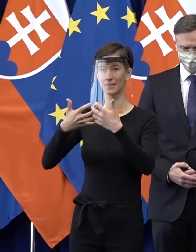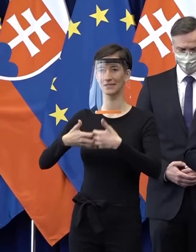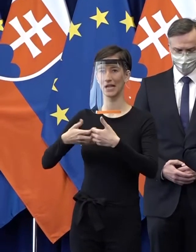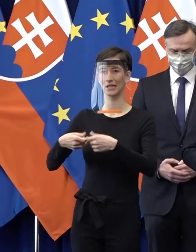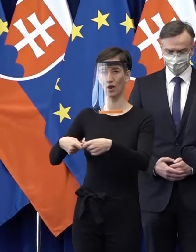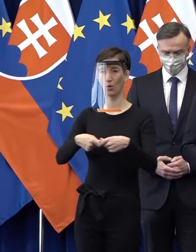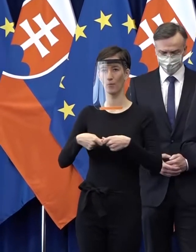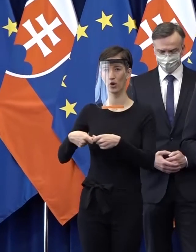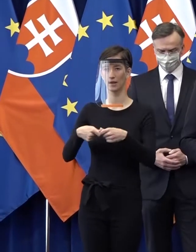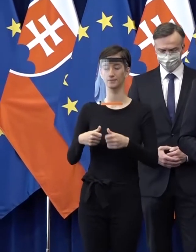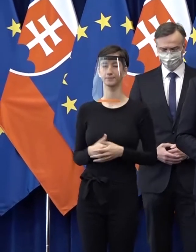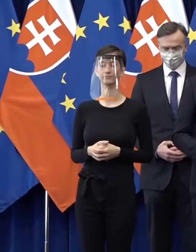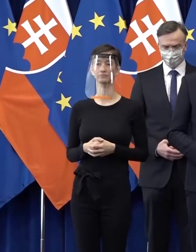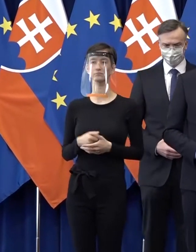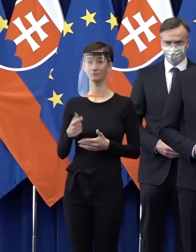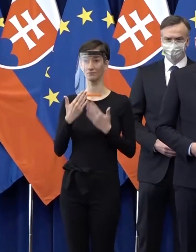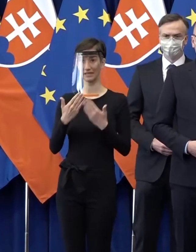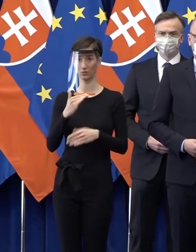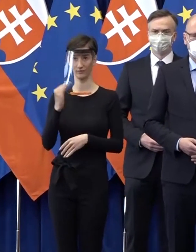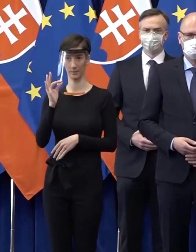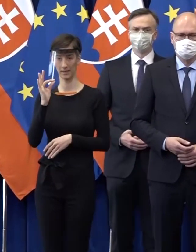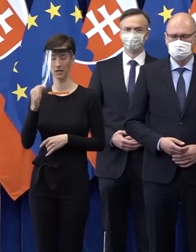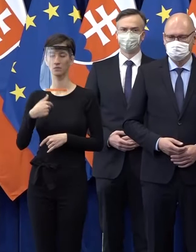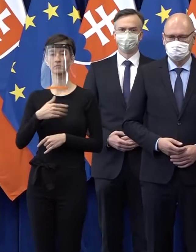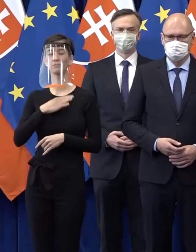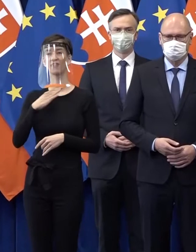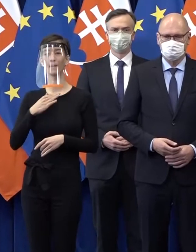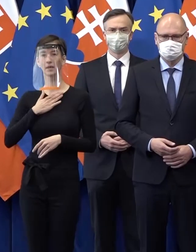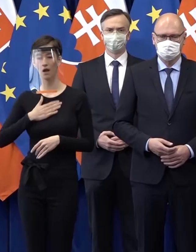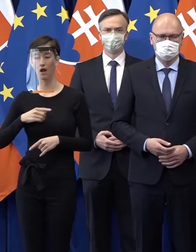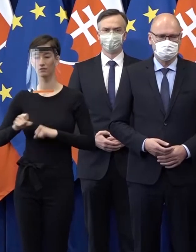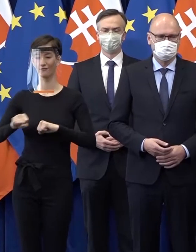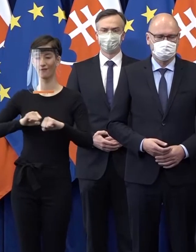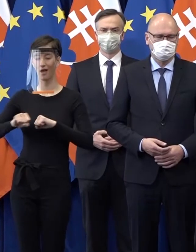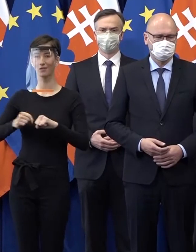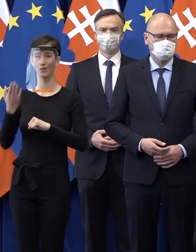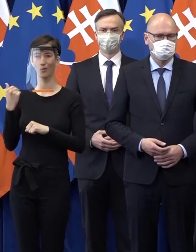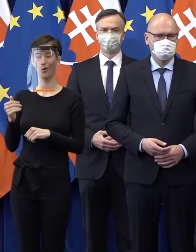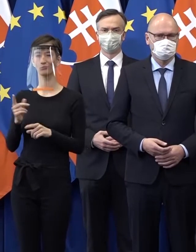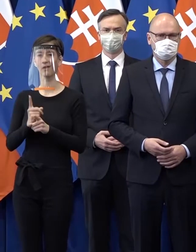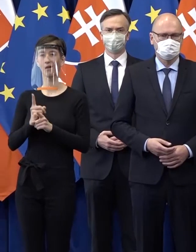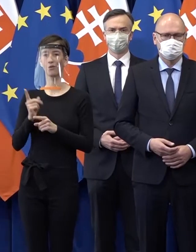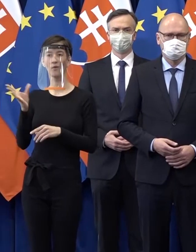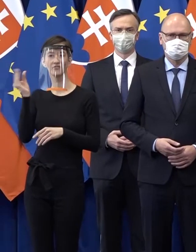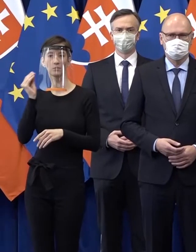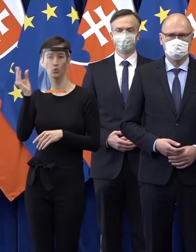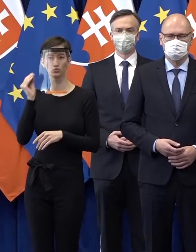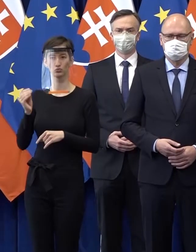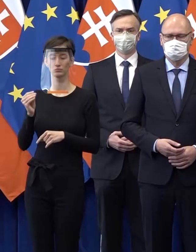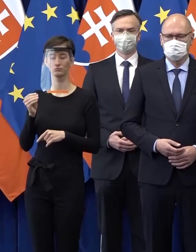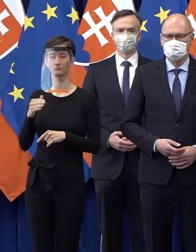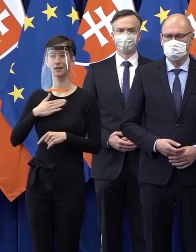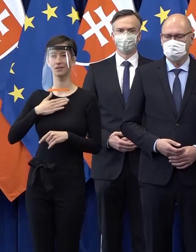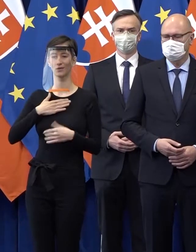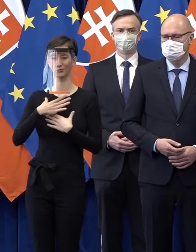Dámy a páni, my sme veľmi radi, že vláda reagovala na našu výzvu, na našej spoločnej tlačovej konferencii pred